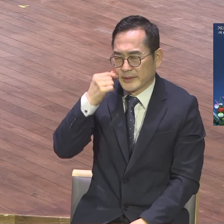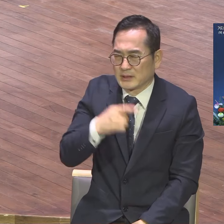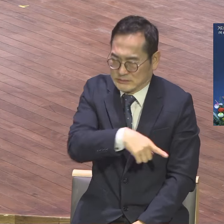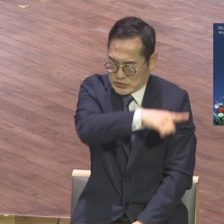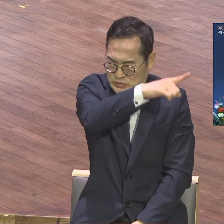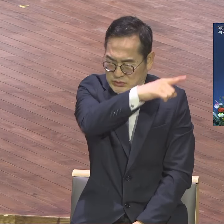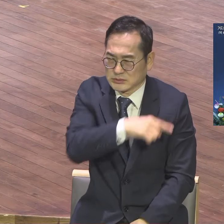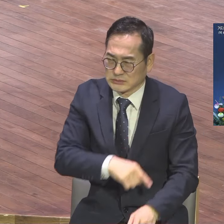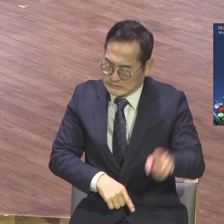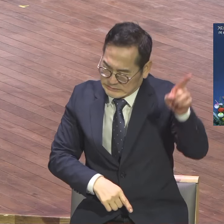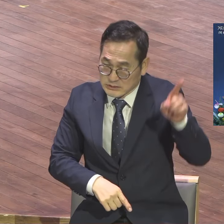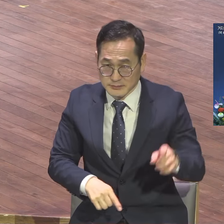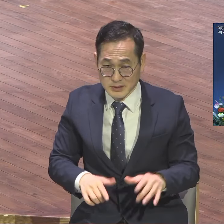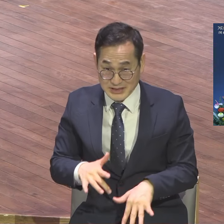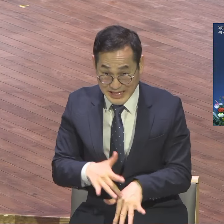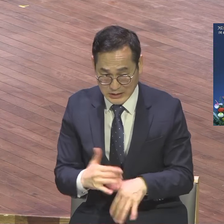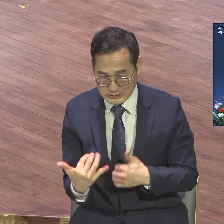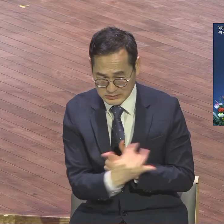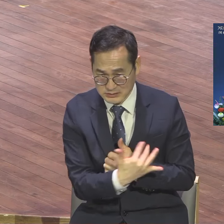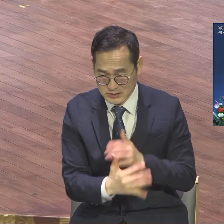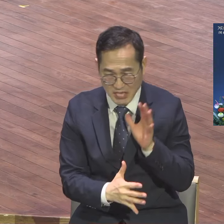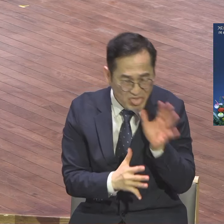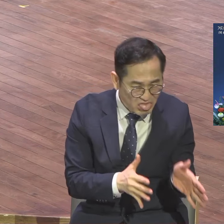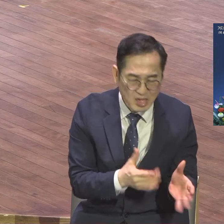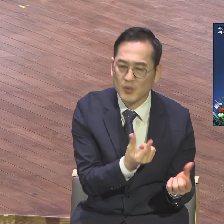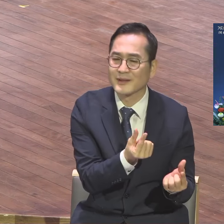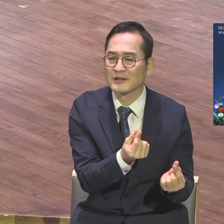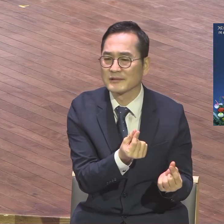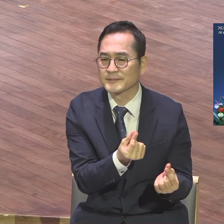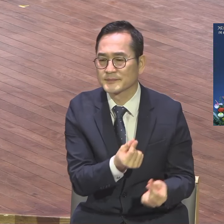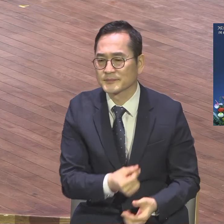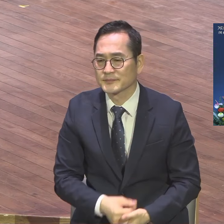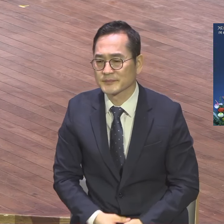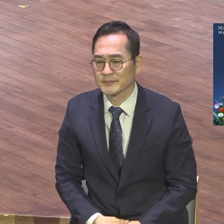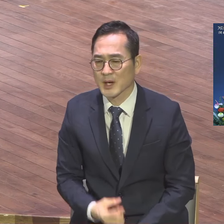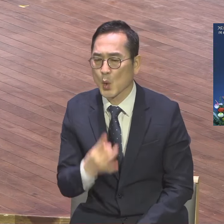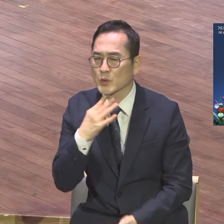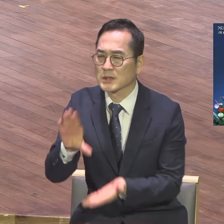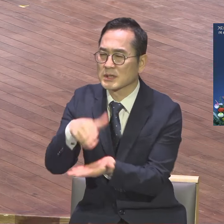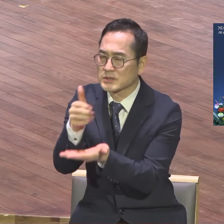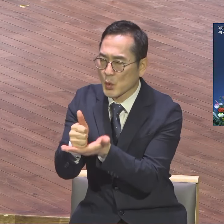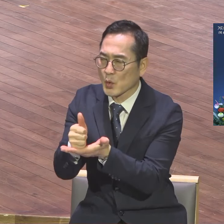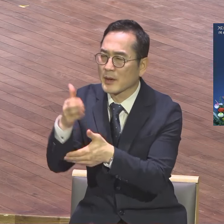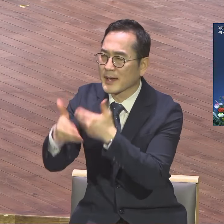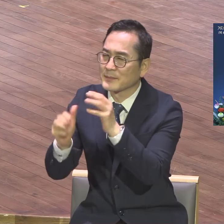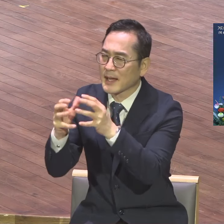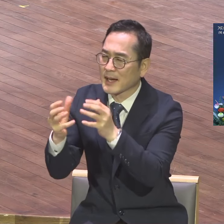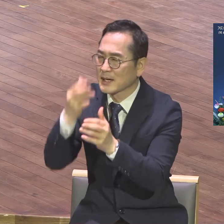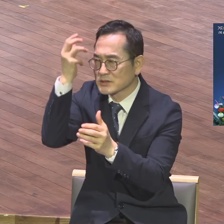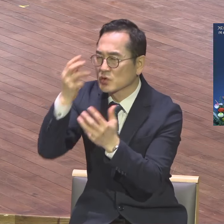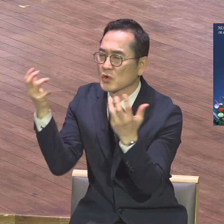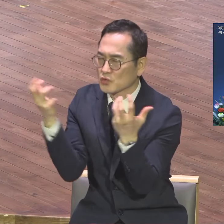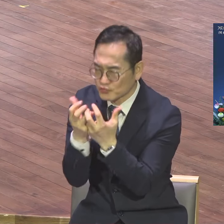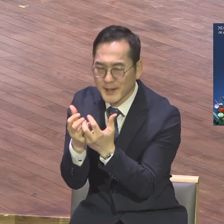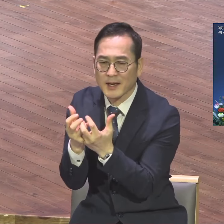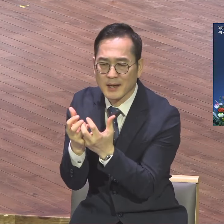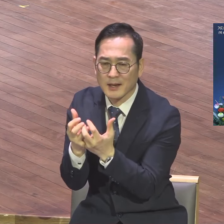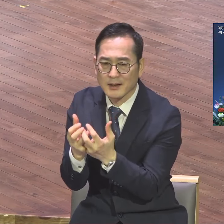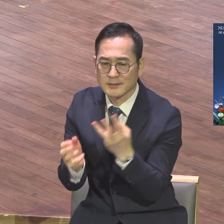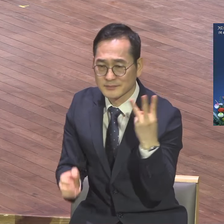속은 거예요. 이유 달 거 없어요. 오직 그리스도 오직 하나님 나라 오직 성령 충만 138 이거 끝이에요.